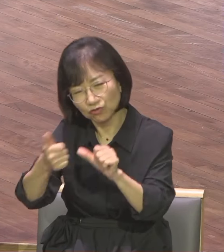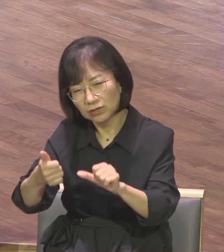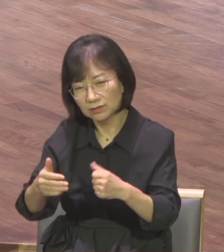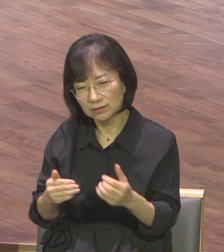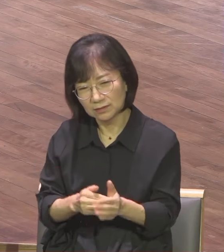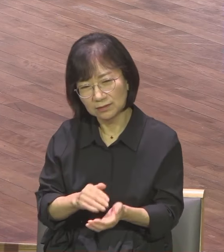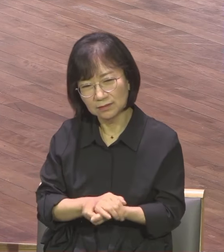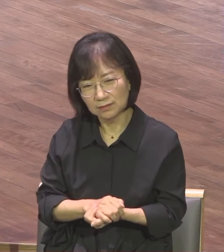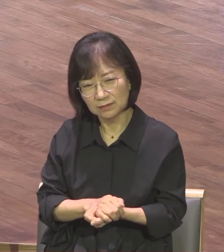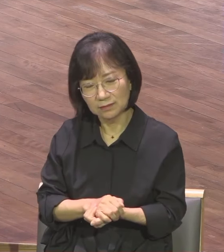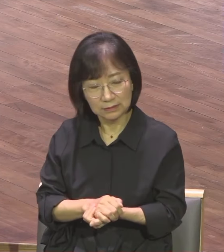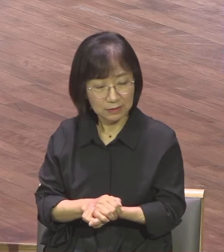수여하지 못합니다